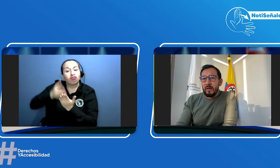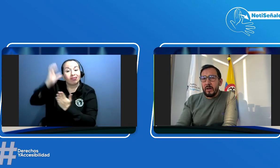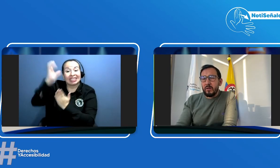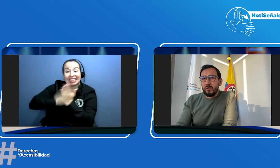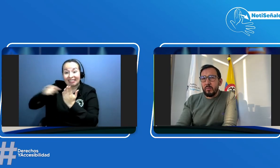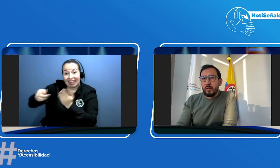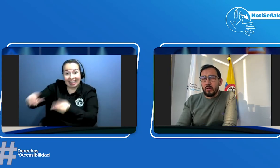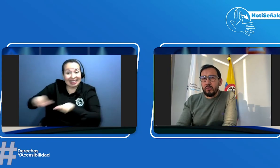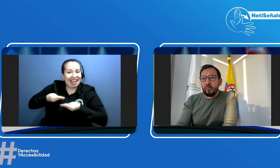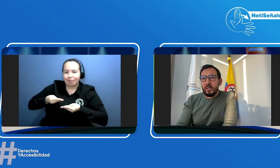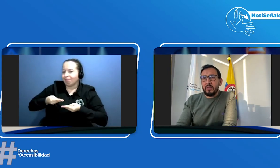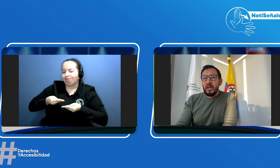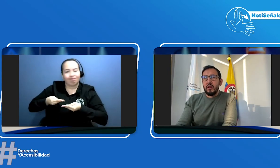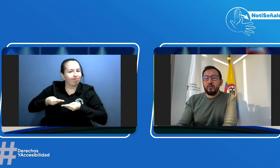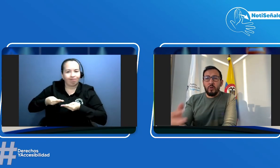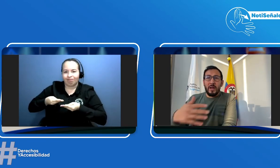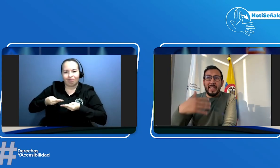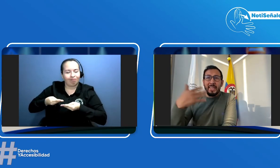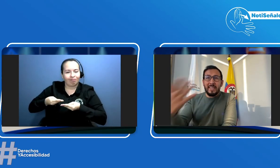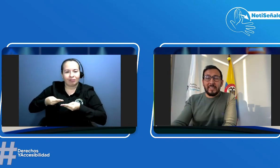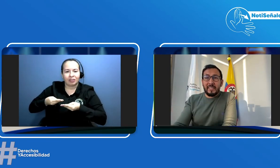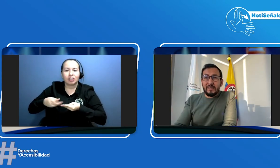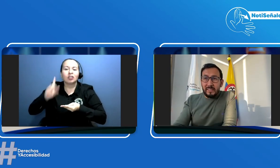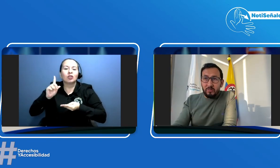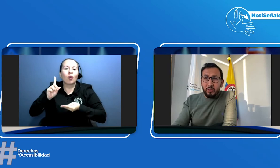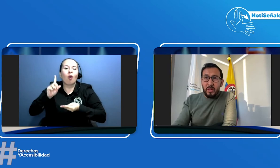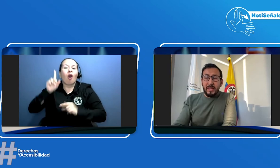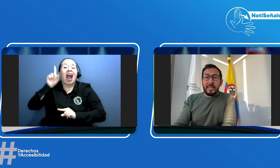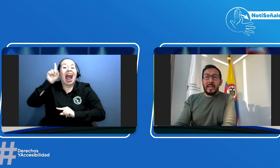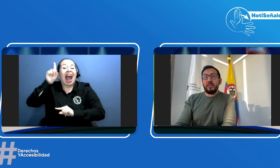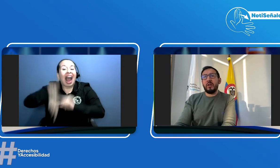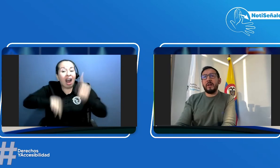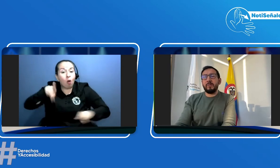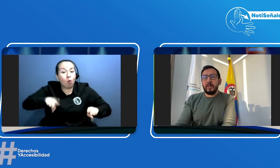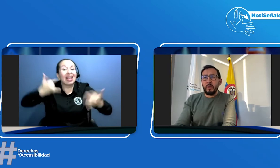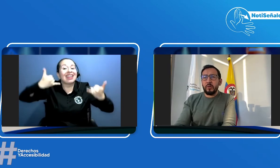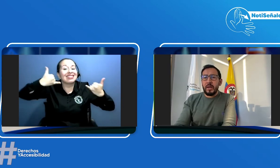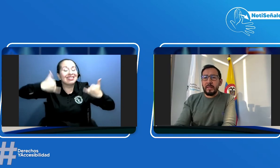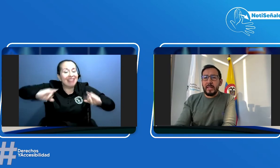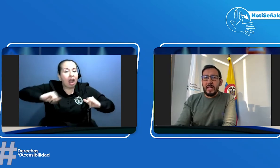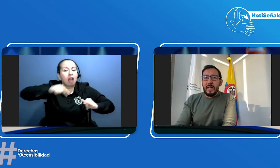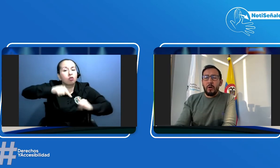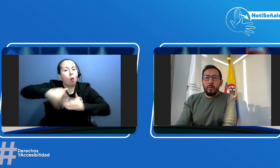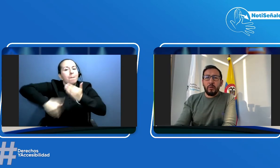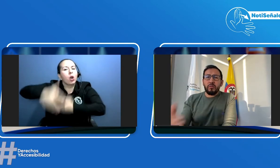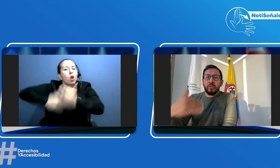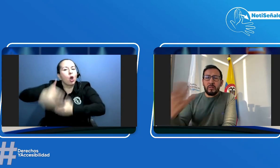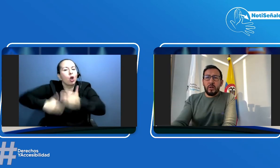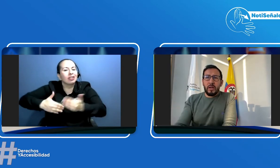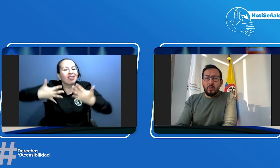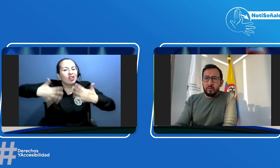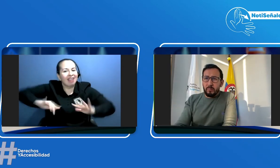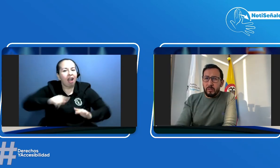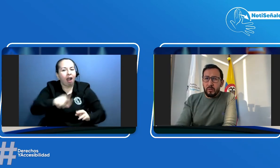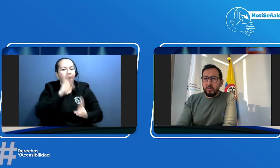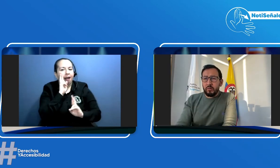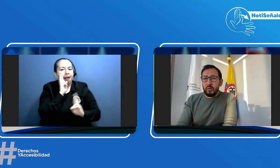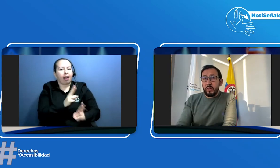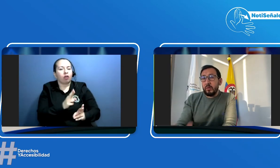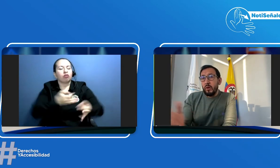reconocimiento de conductores solo aquellas insisto que han hecho el respectivo trámite como centro de reconocimiento de conductores o